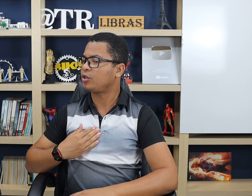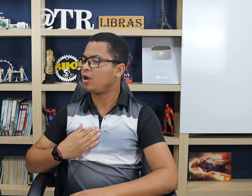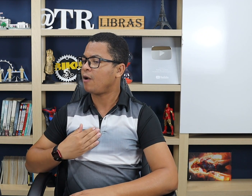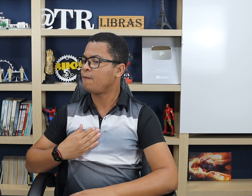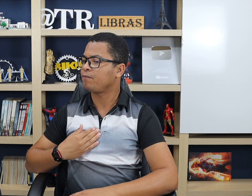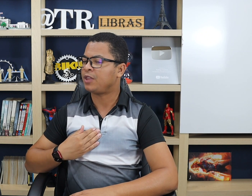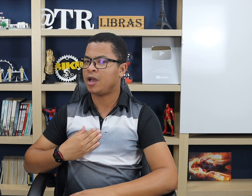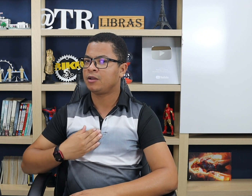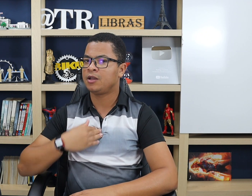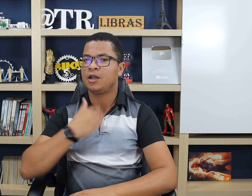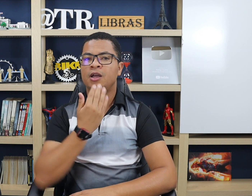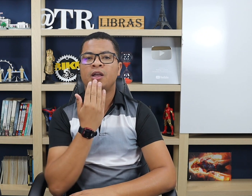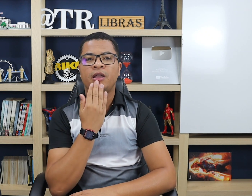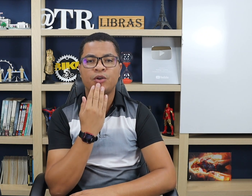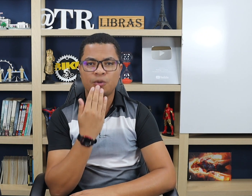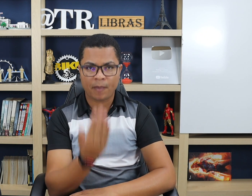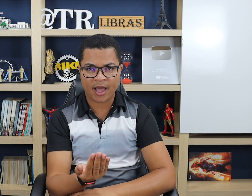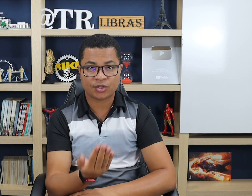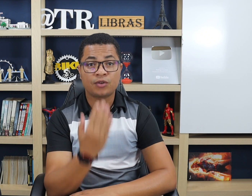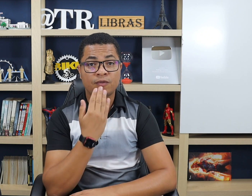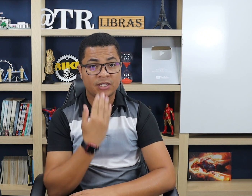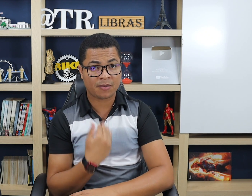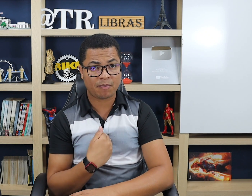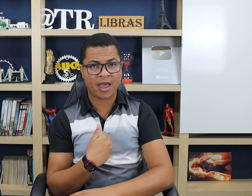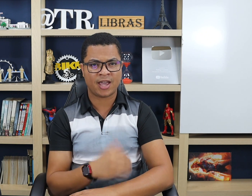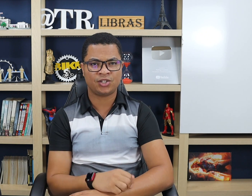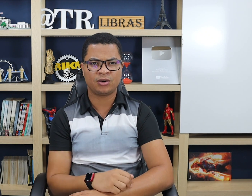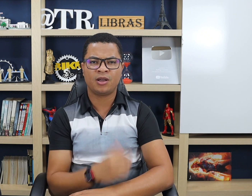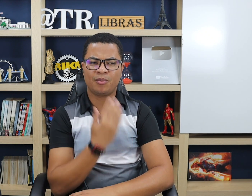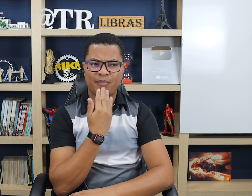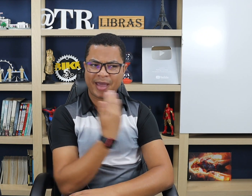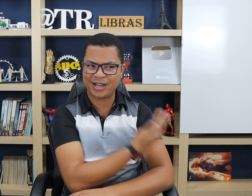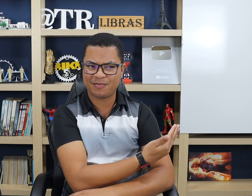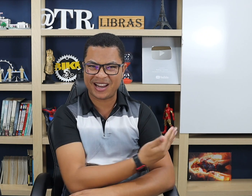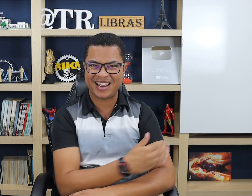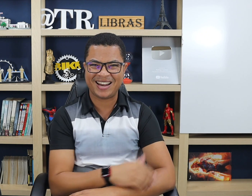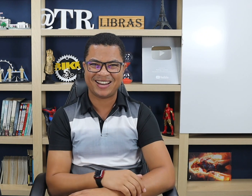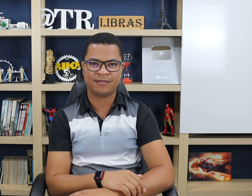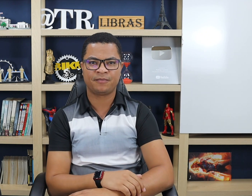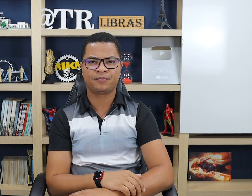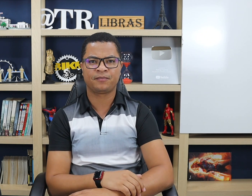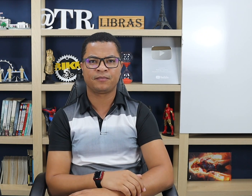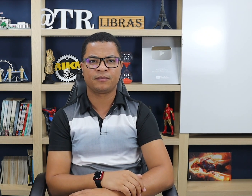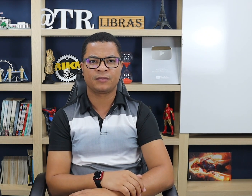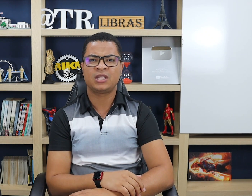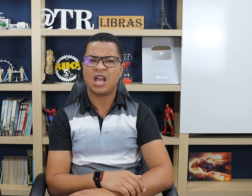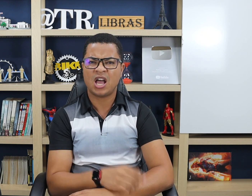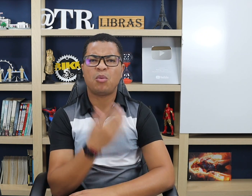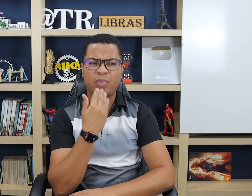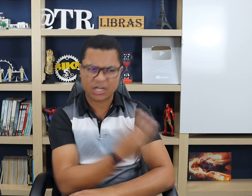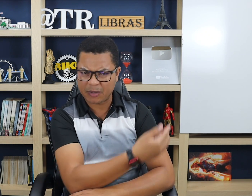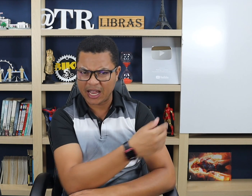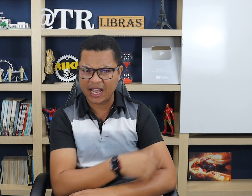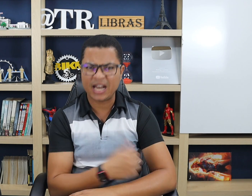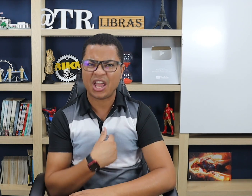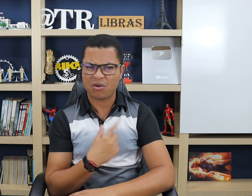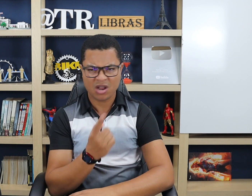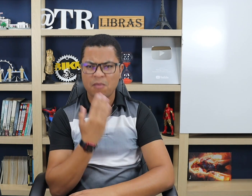peitoral, tá? Eu te peço, você me pede. Pede pra ele. Não, pede pra ele. Eu não,